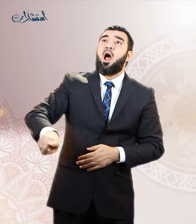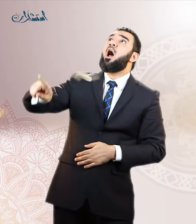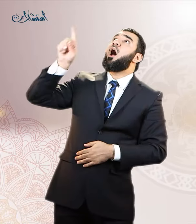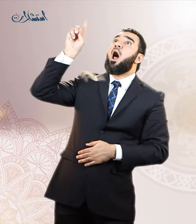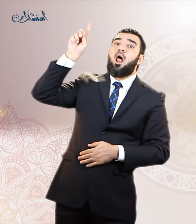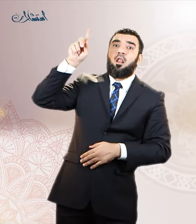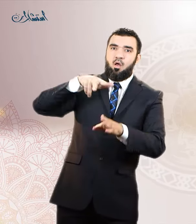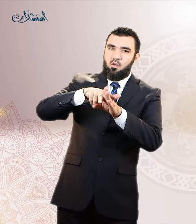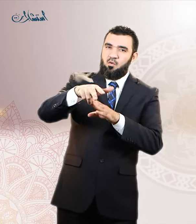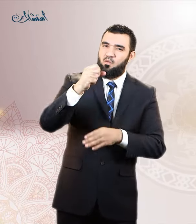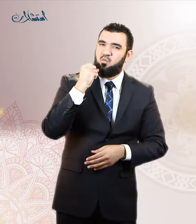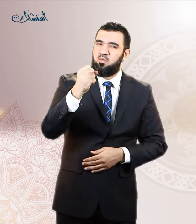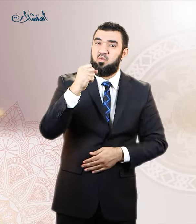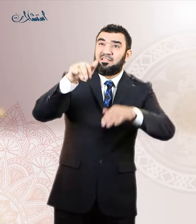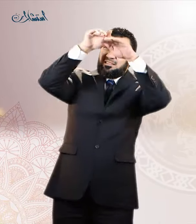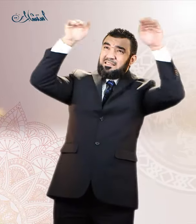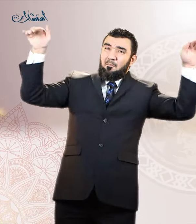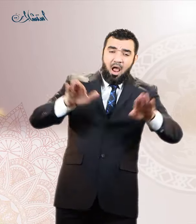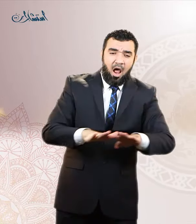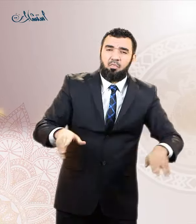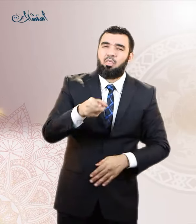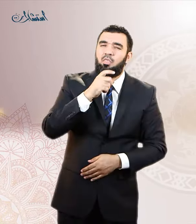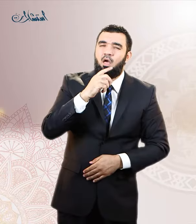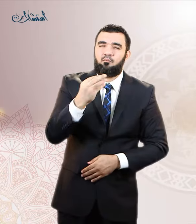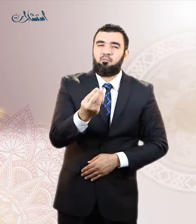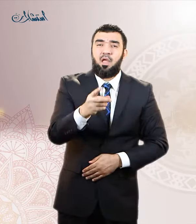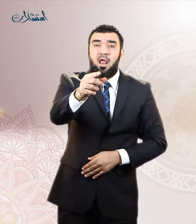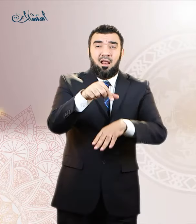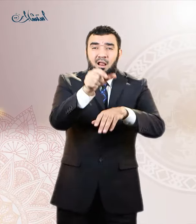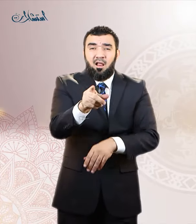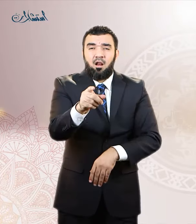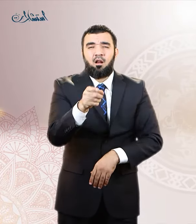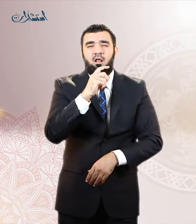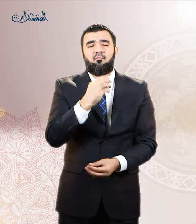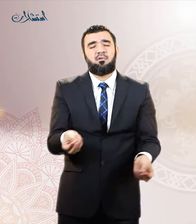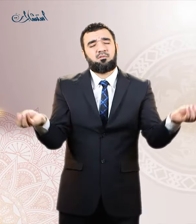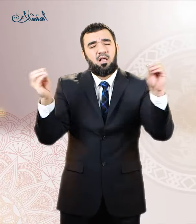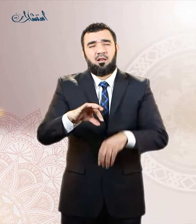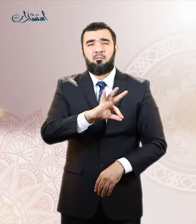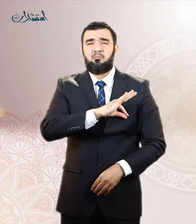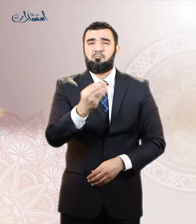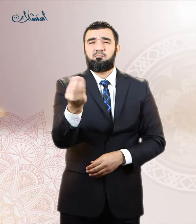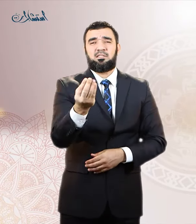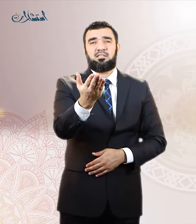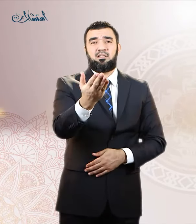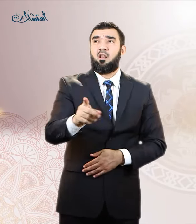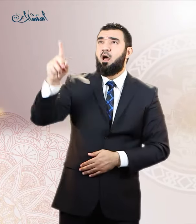عنك ايها الانسان الضعيف المسكين ومما يدفع عنك هذا ايها الحبيب ان